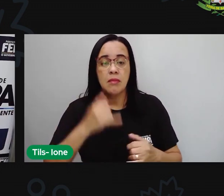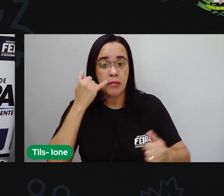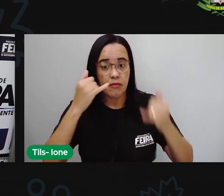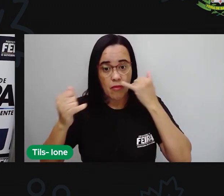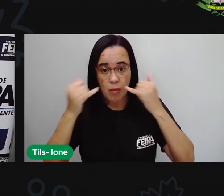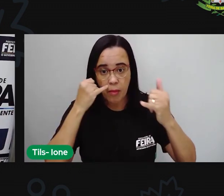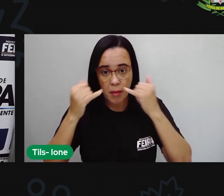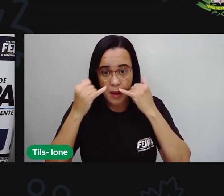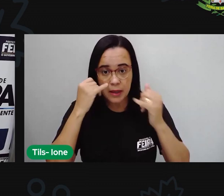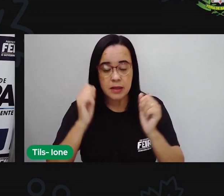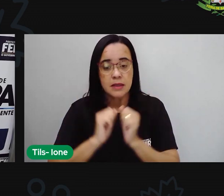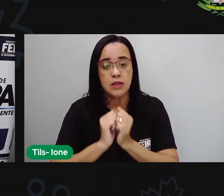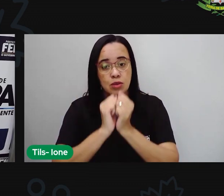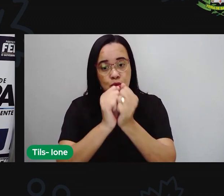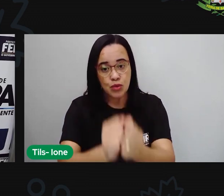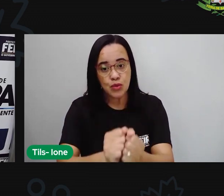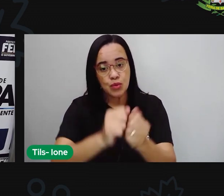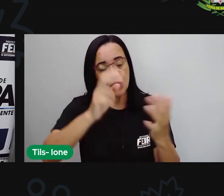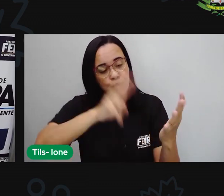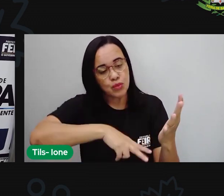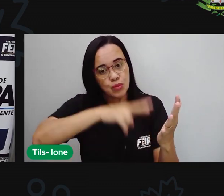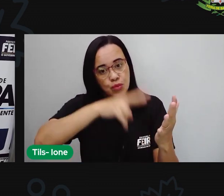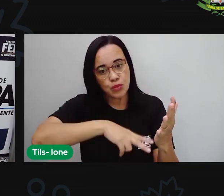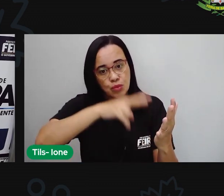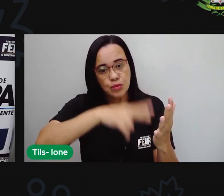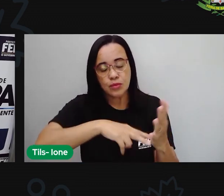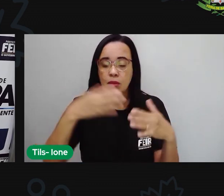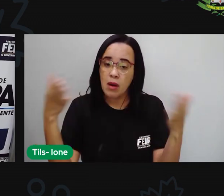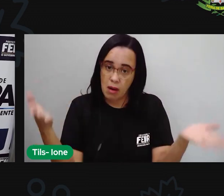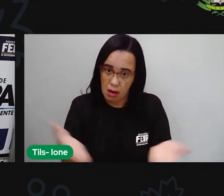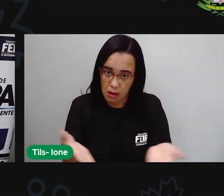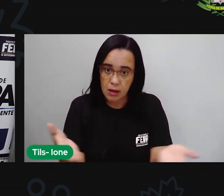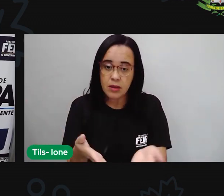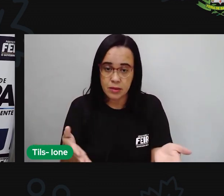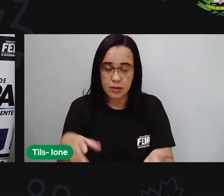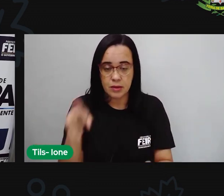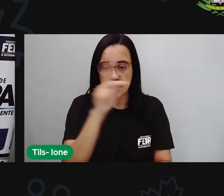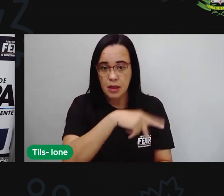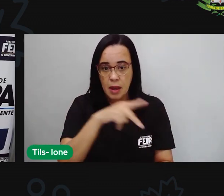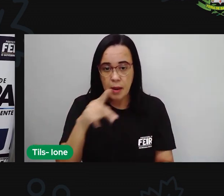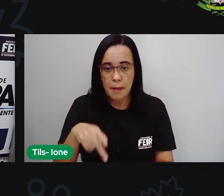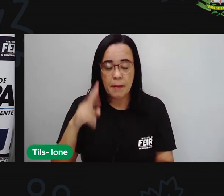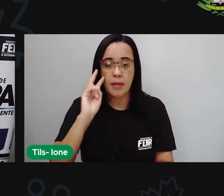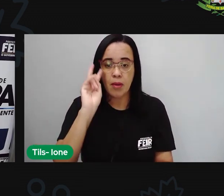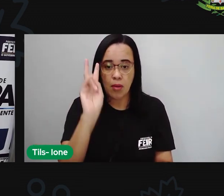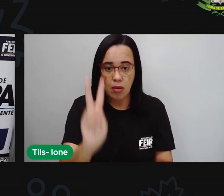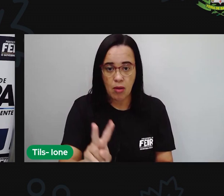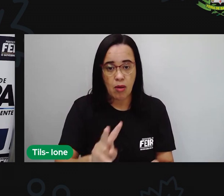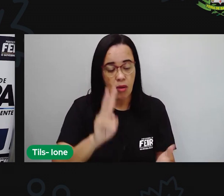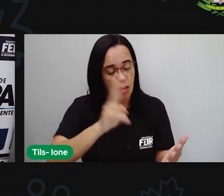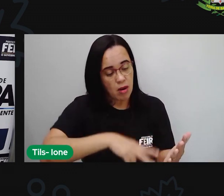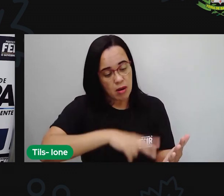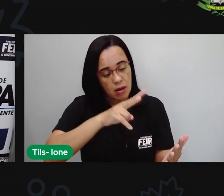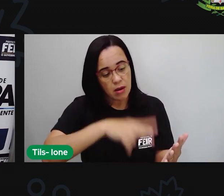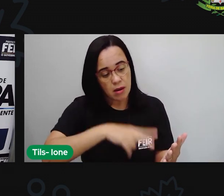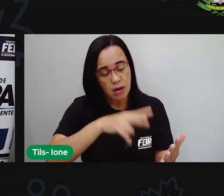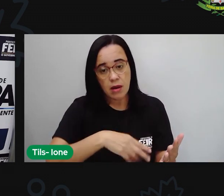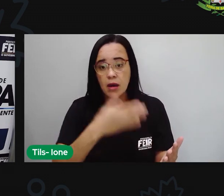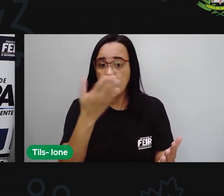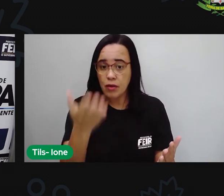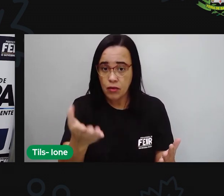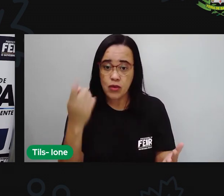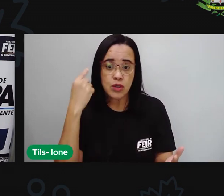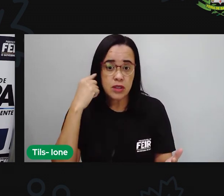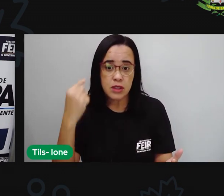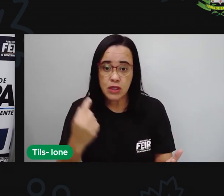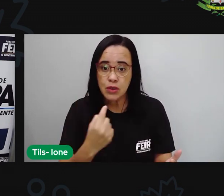livro. Tá bom? Vamos nos dedicar. A Pró vai ler e você vai ouvir. Mas, de qualquer forma, você está sendo um leitor aí também